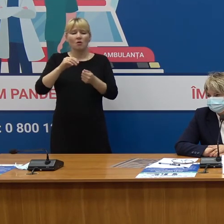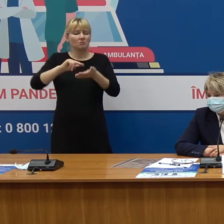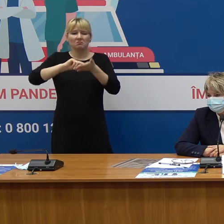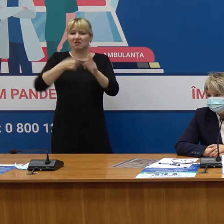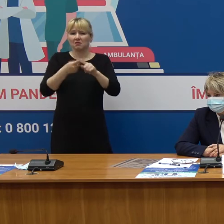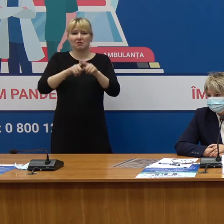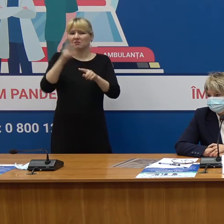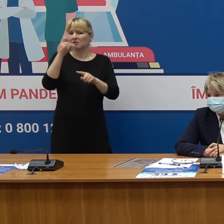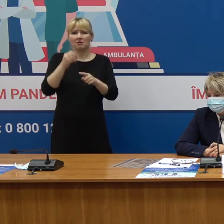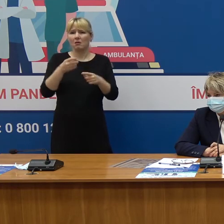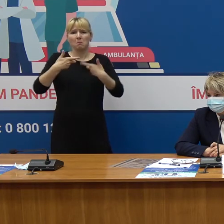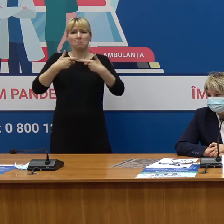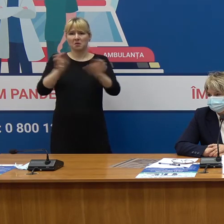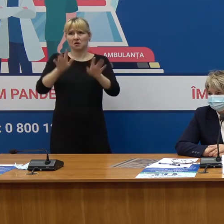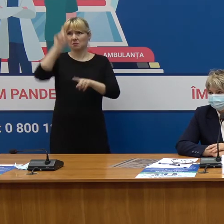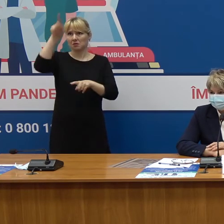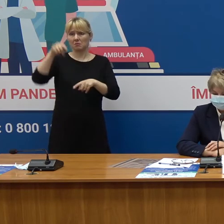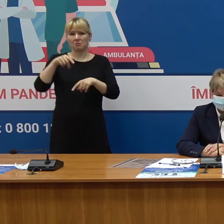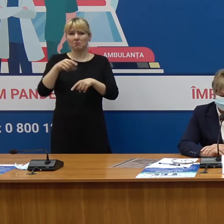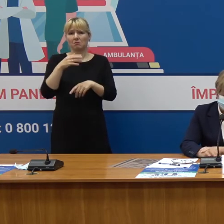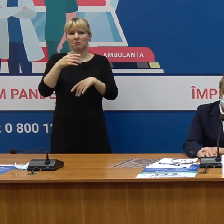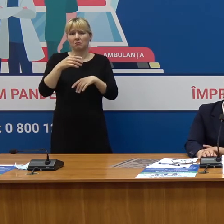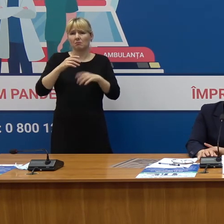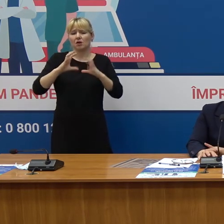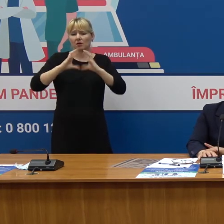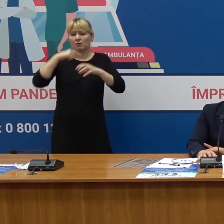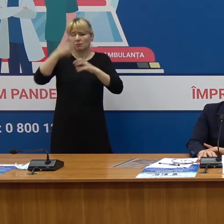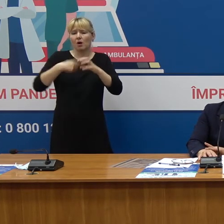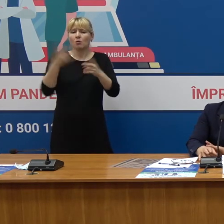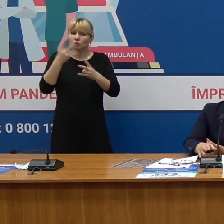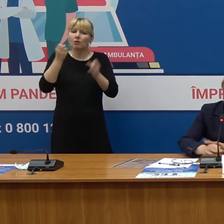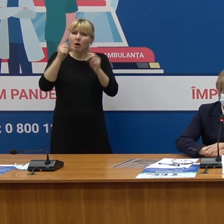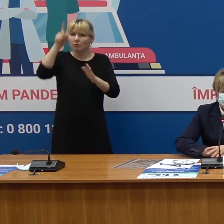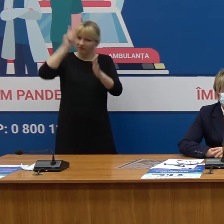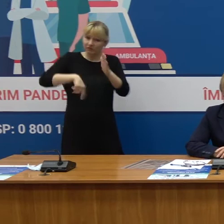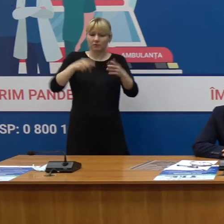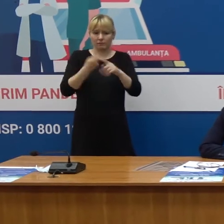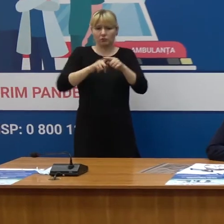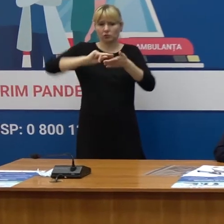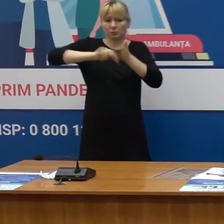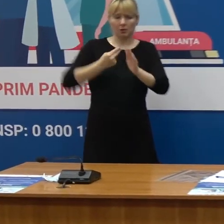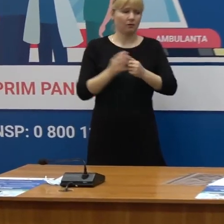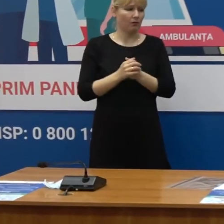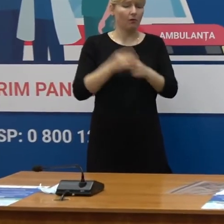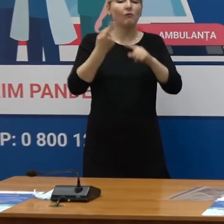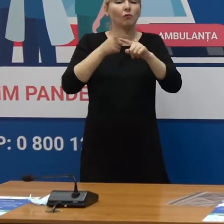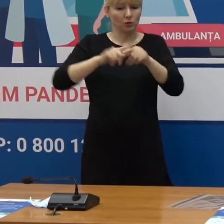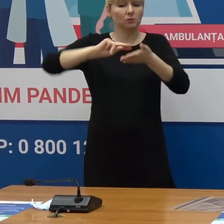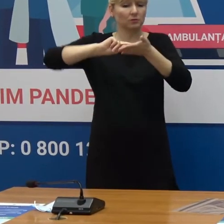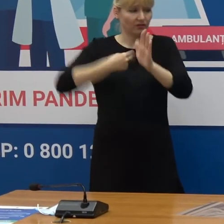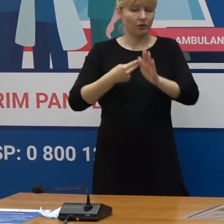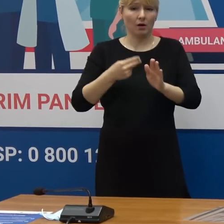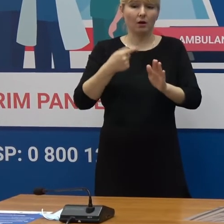ar trebui să facă Republica Moldova ca acest certificat să fie recunoscut la nivel internațional? Acest certificat de vaccinare, care